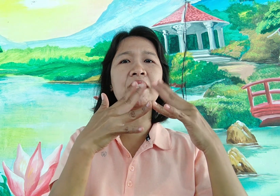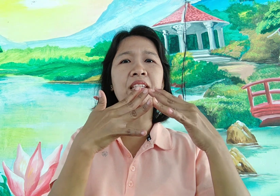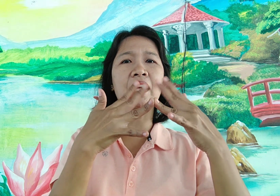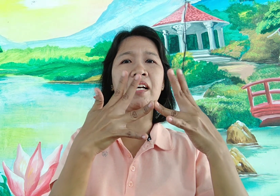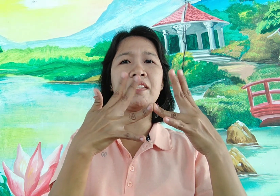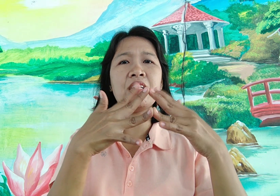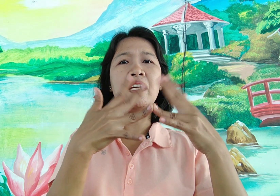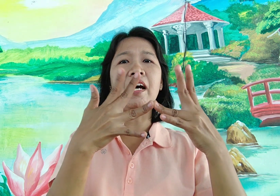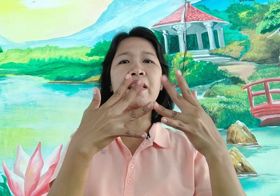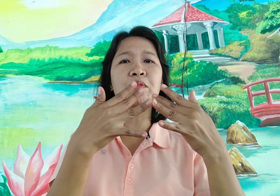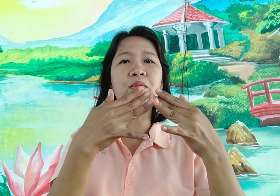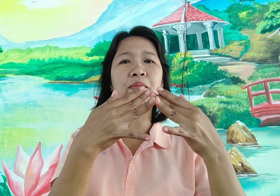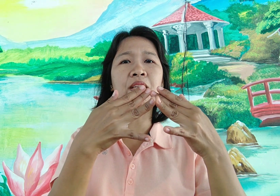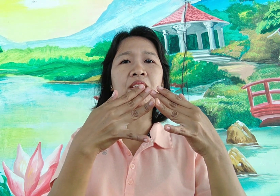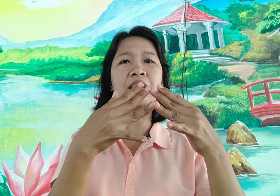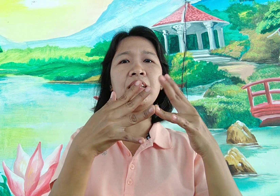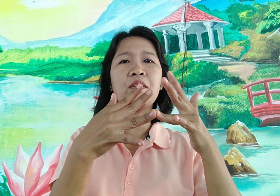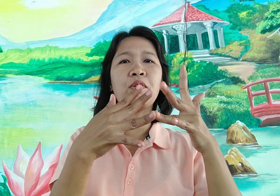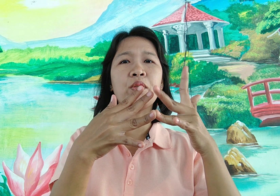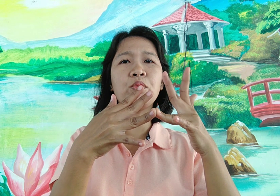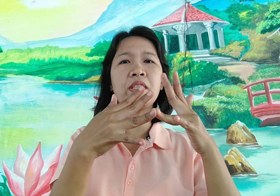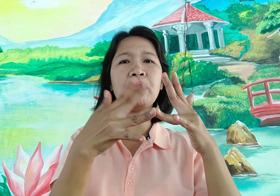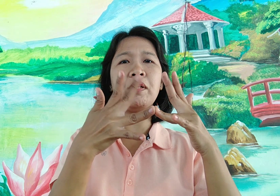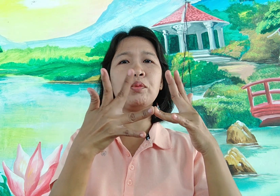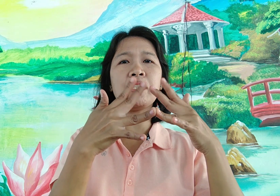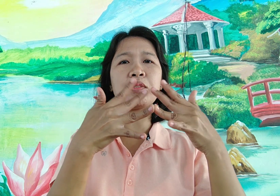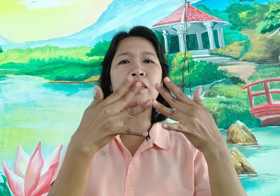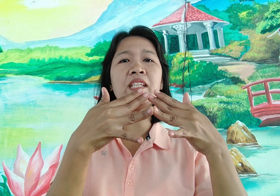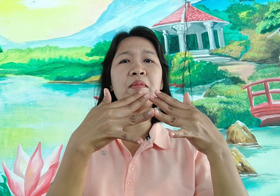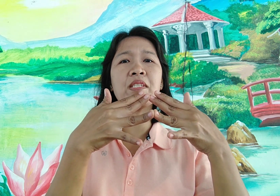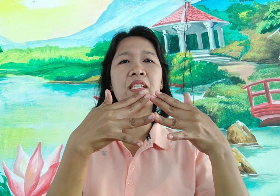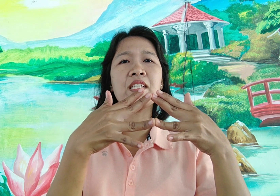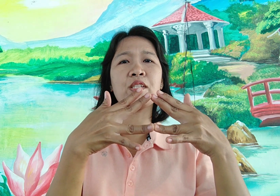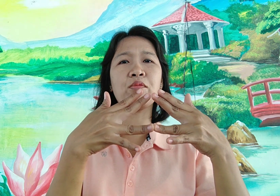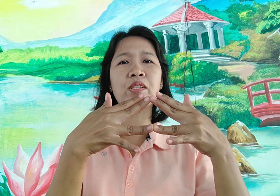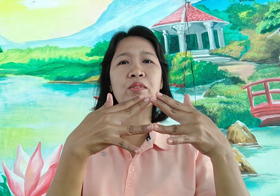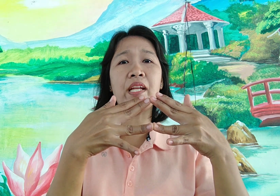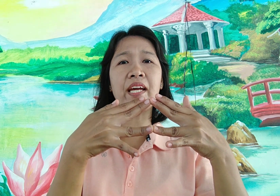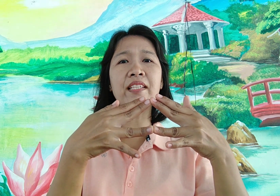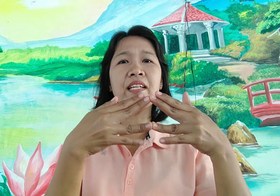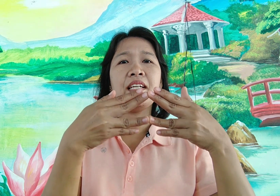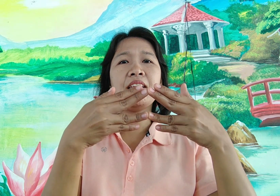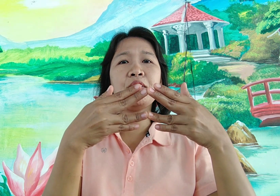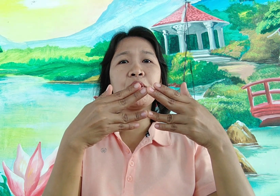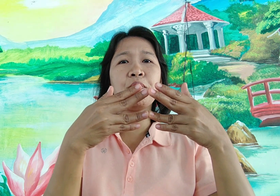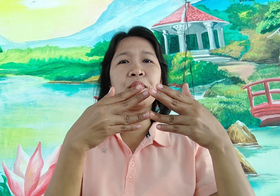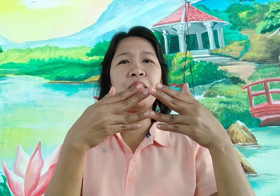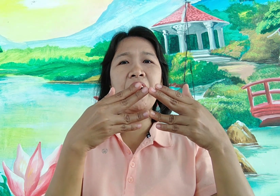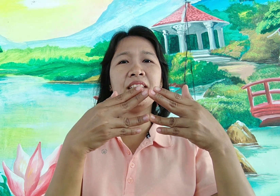sa taas ay imultiply ulit natin 1, 2, 3, 1, 2, 3 so 3 times 3 is equals to 9 and then we're going to add